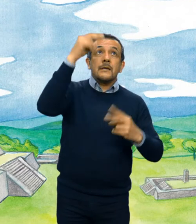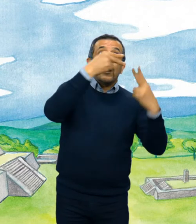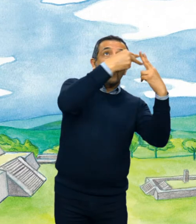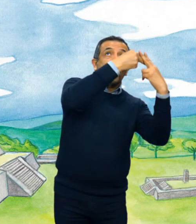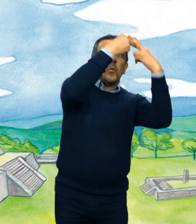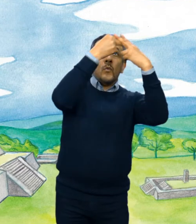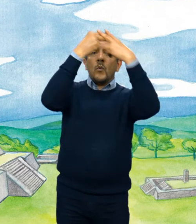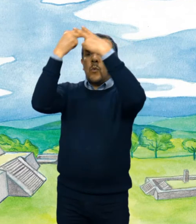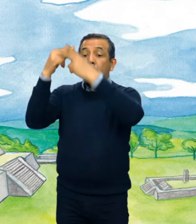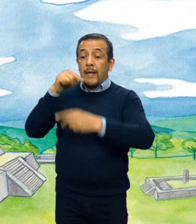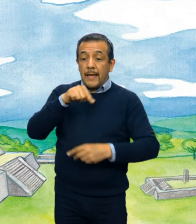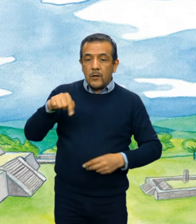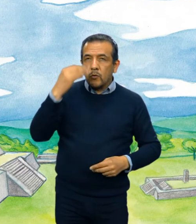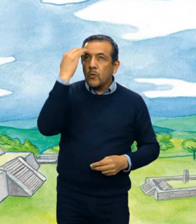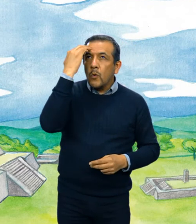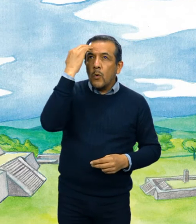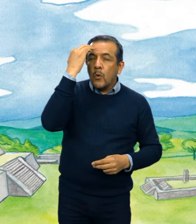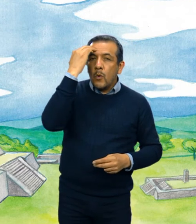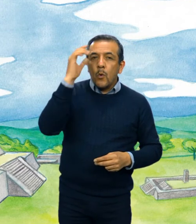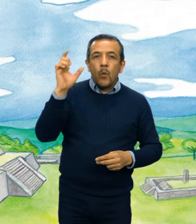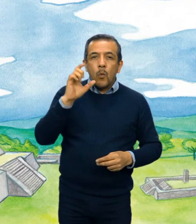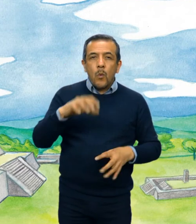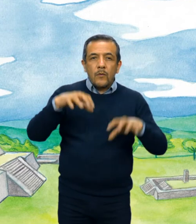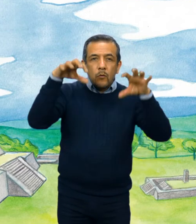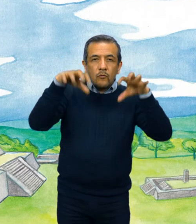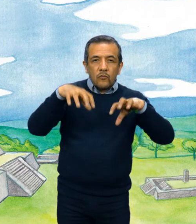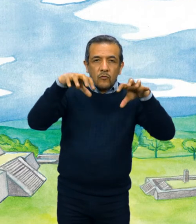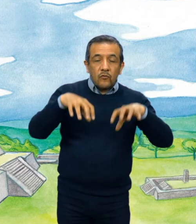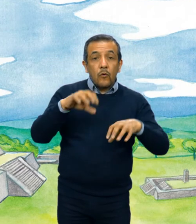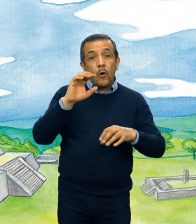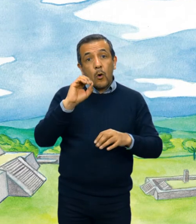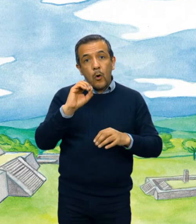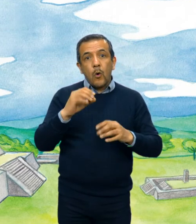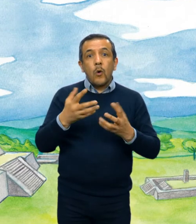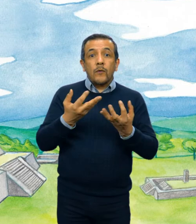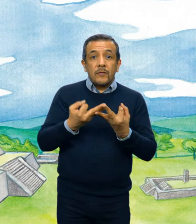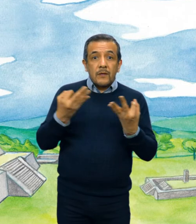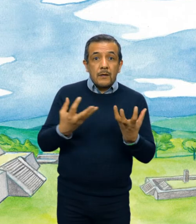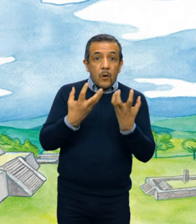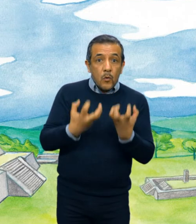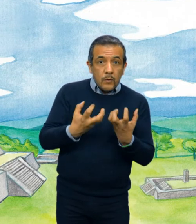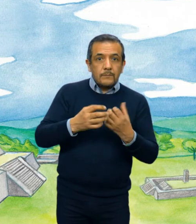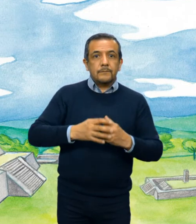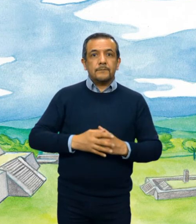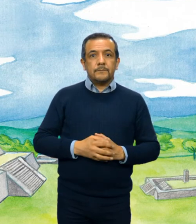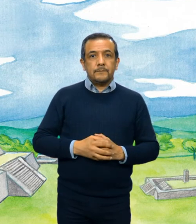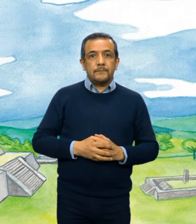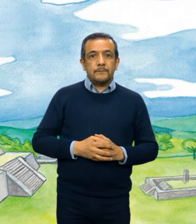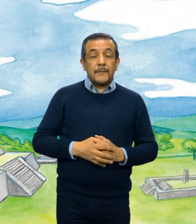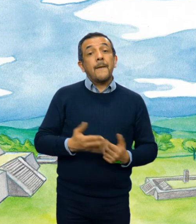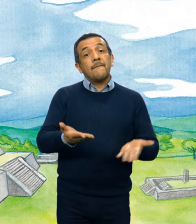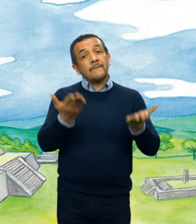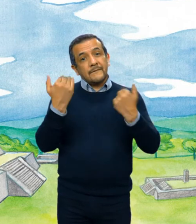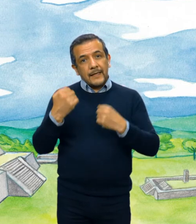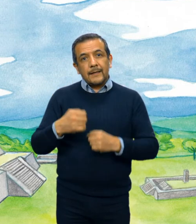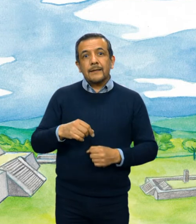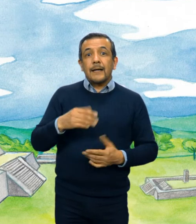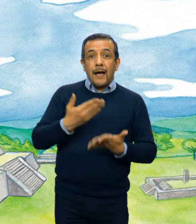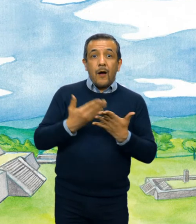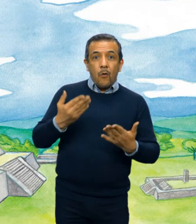pronosticar las épocas de sequía y lluvias, entre otras cosas. ¡Vengan! Es momento de que los lleve a